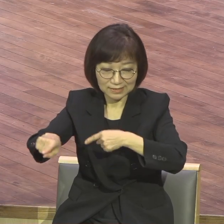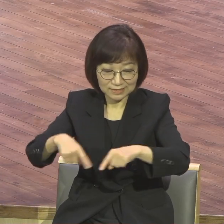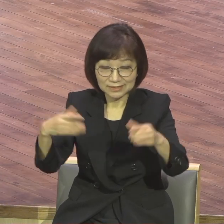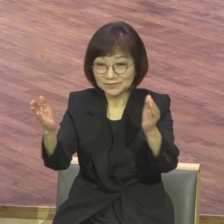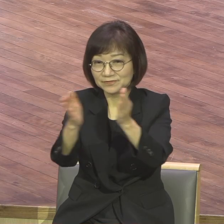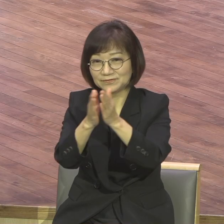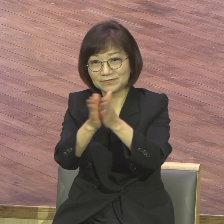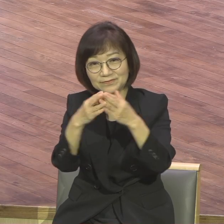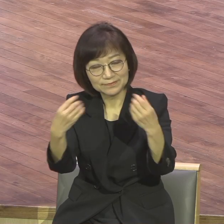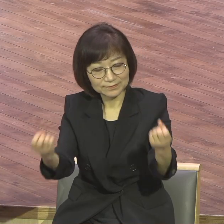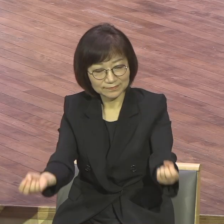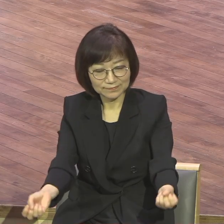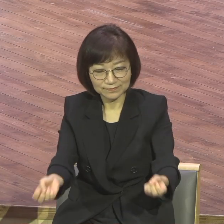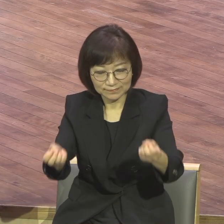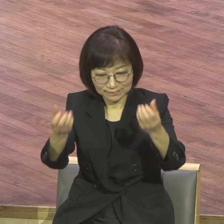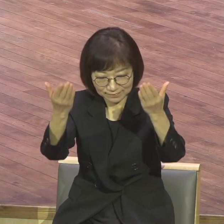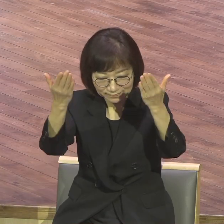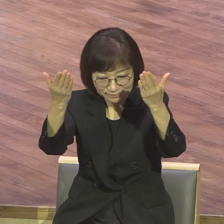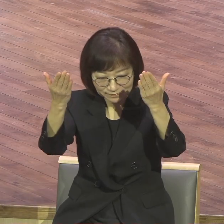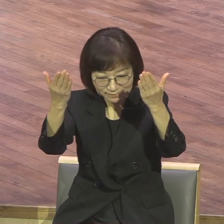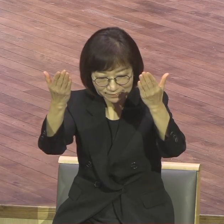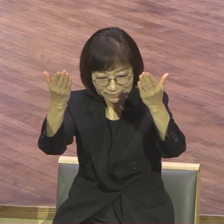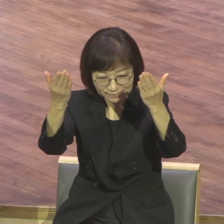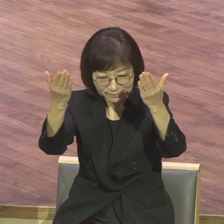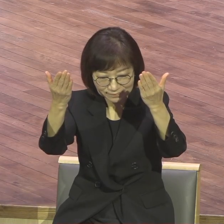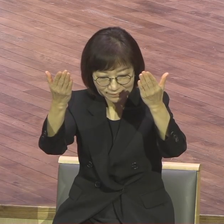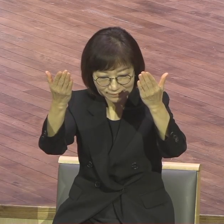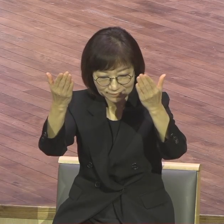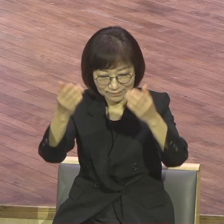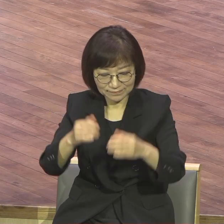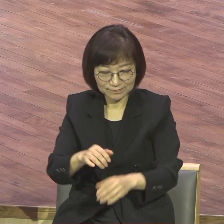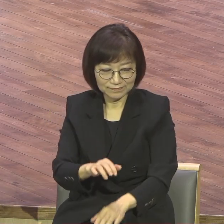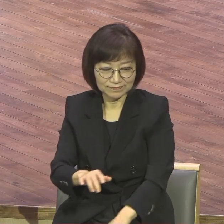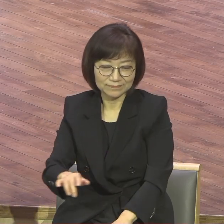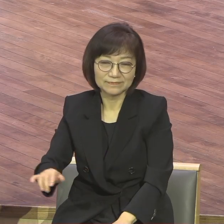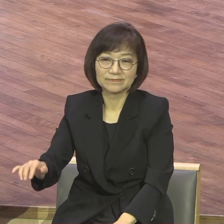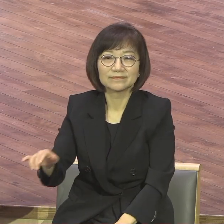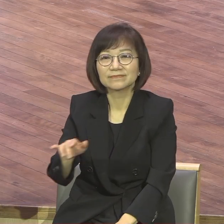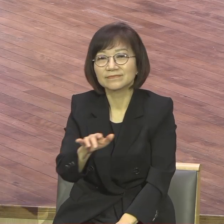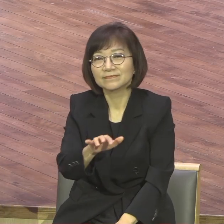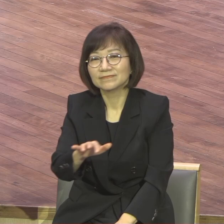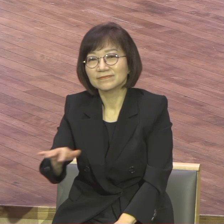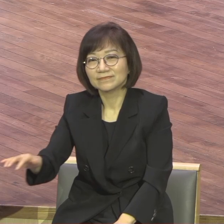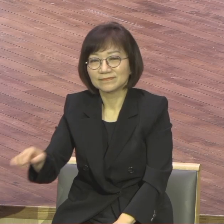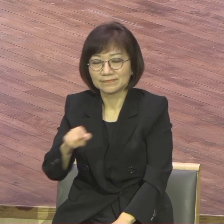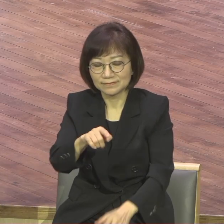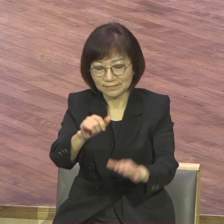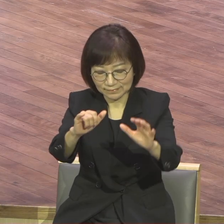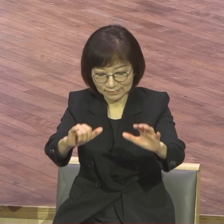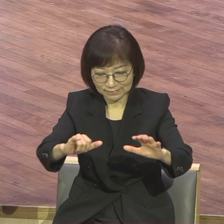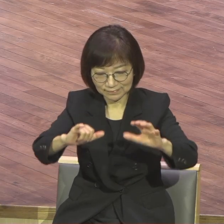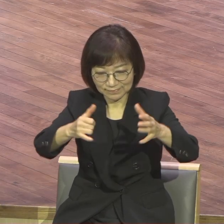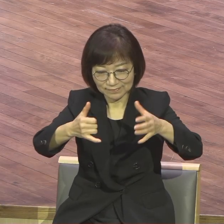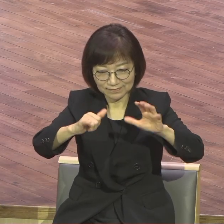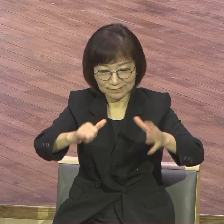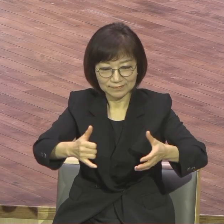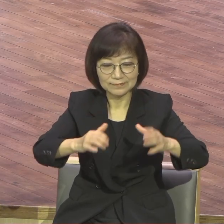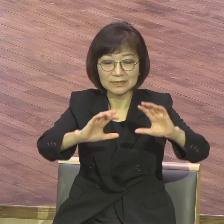신가 할렐루야 이 세상 나는